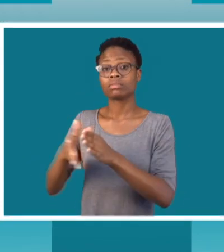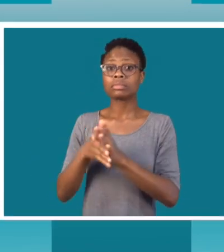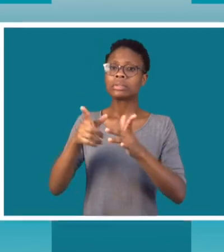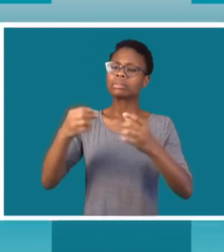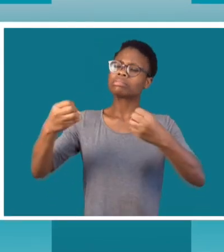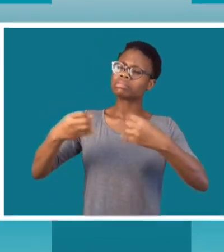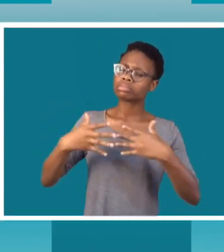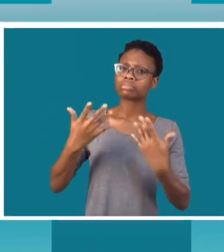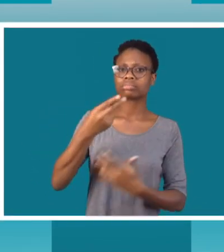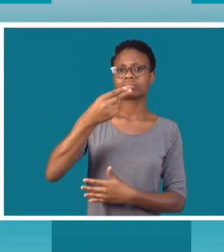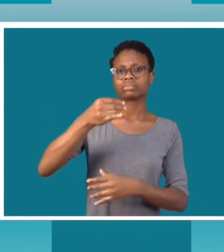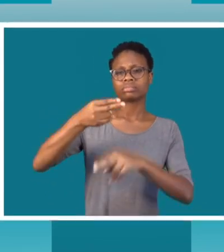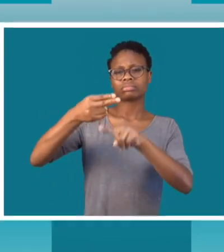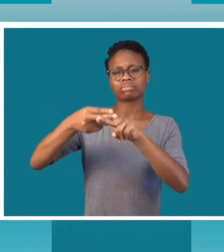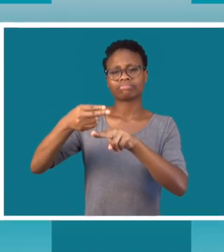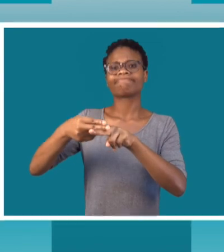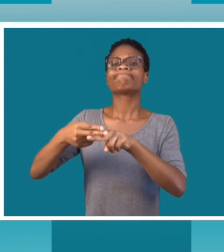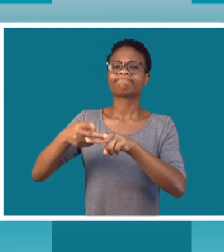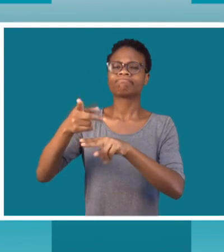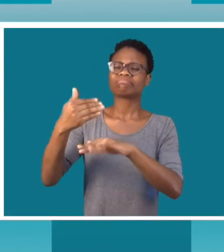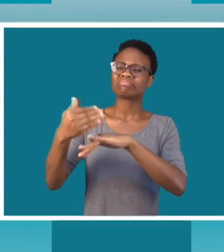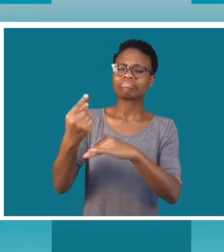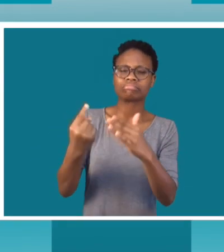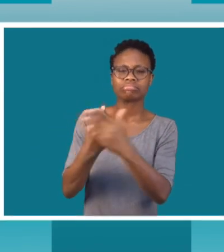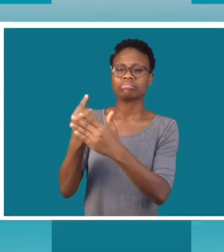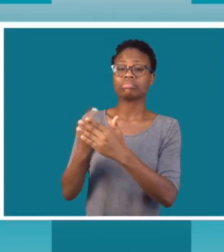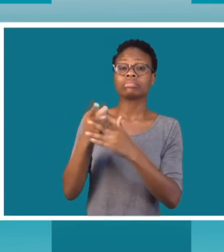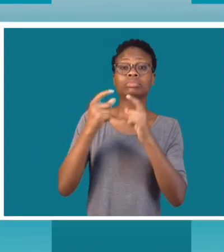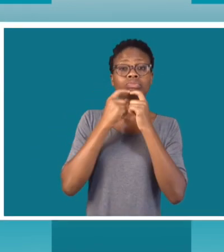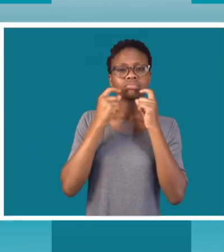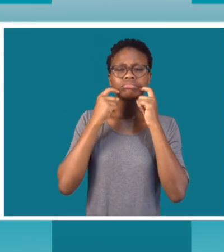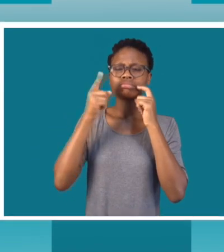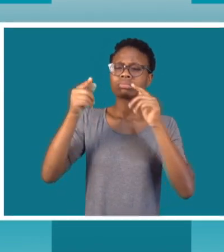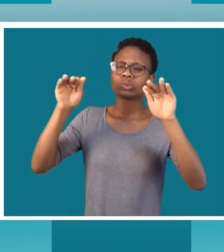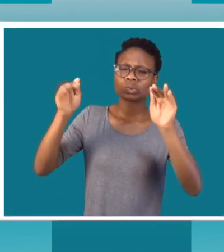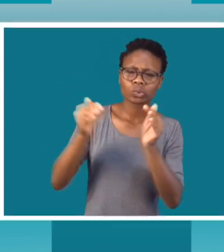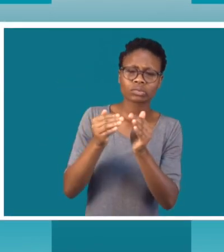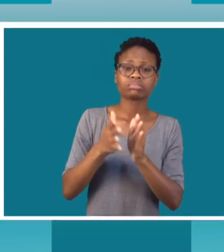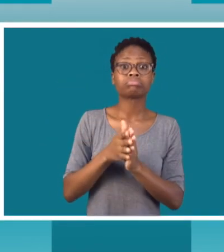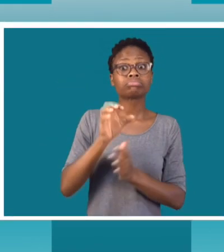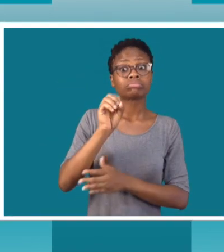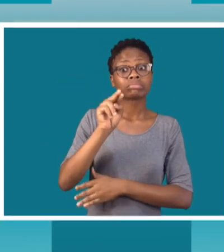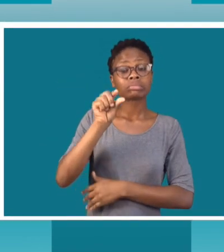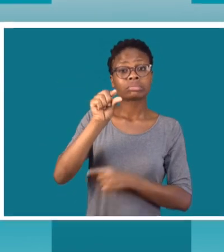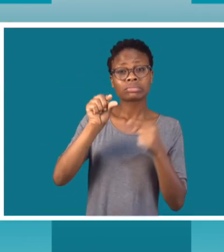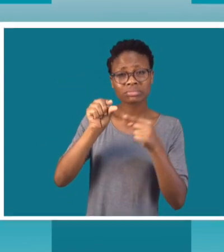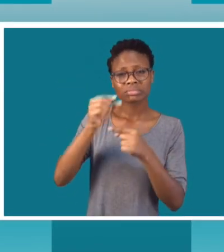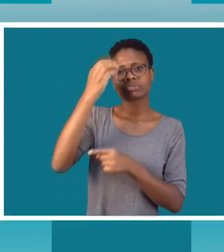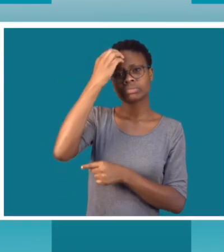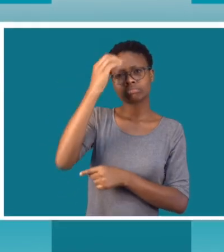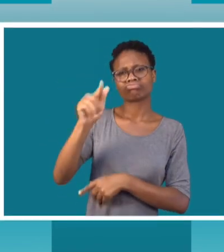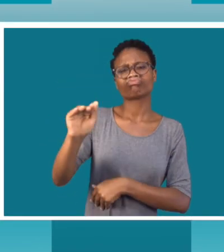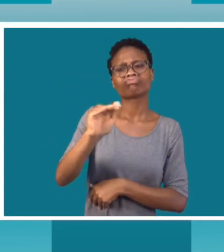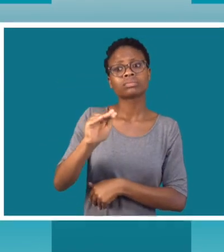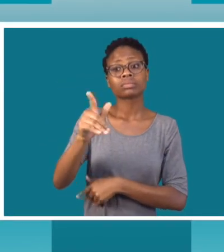pessoas são infetadas pelo HIV diariamente em Moçambique. Para reduzir a taxa de ser prevalência,